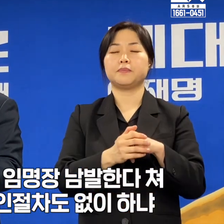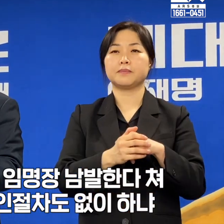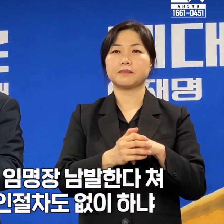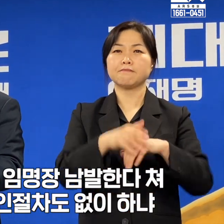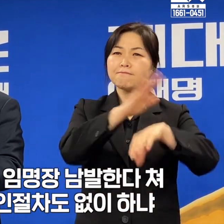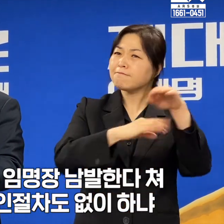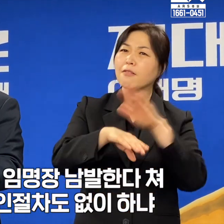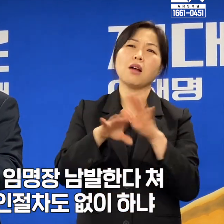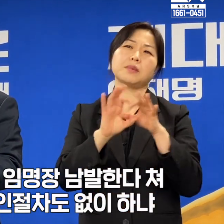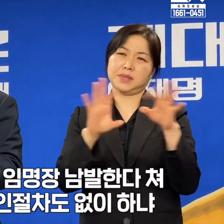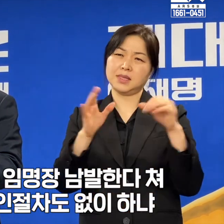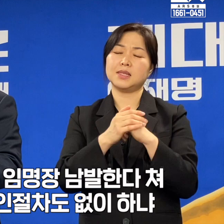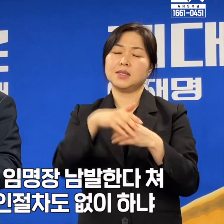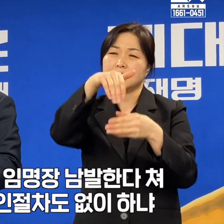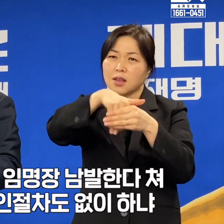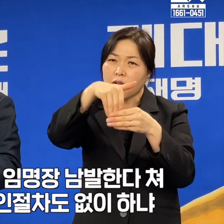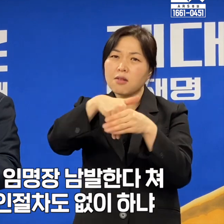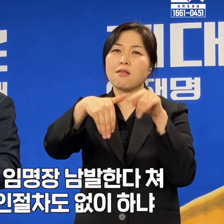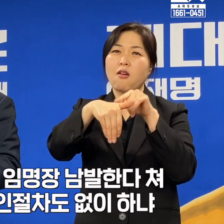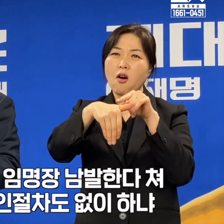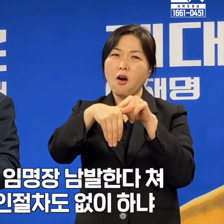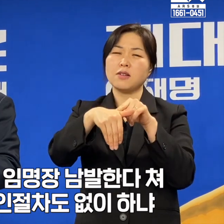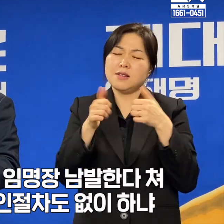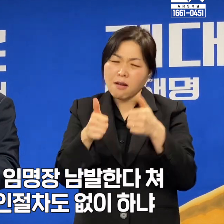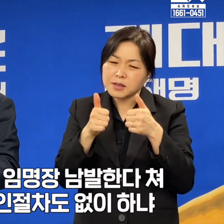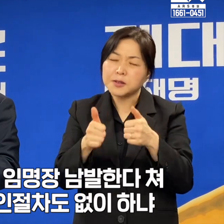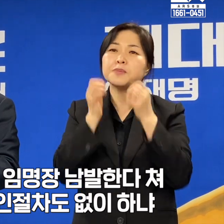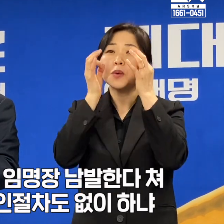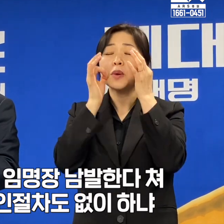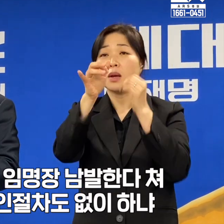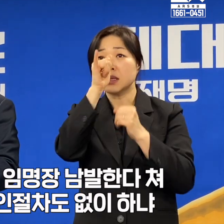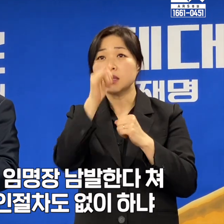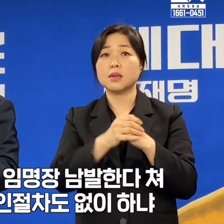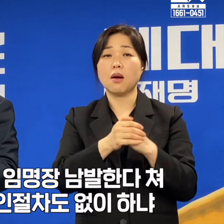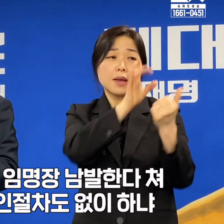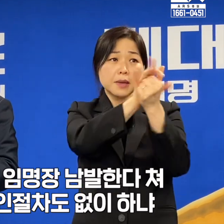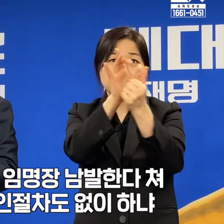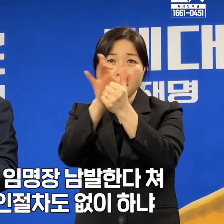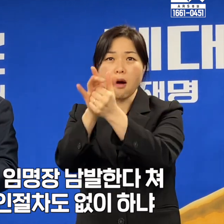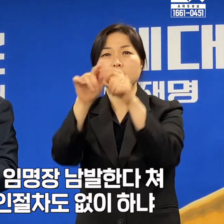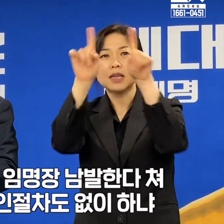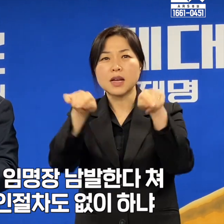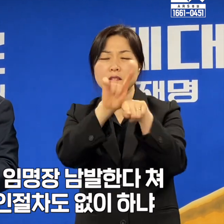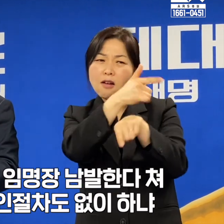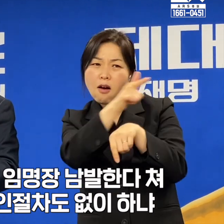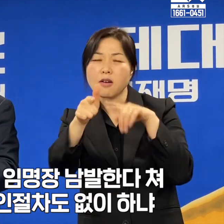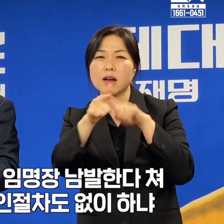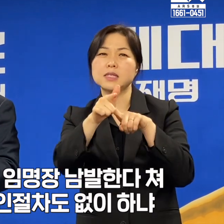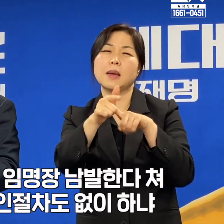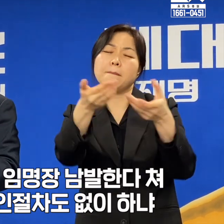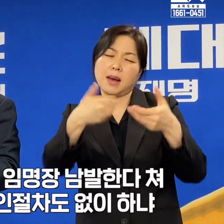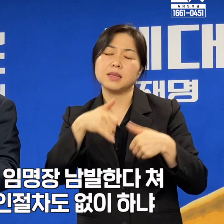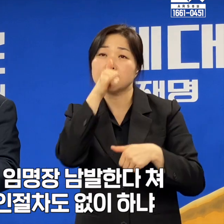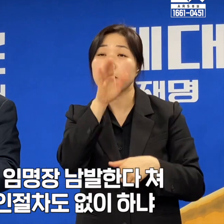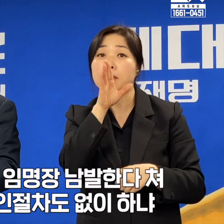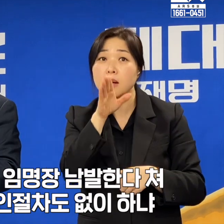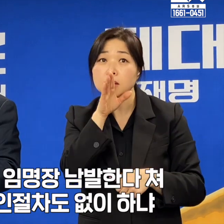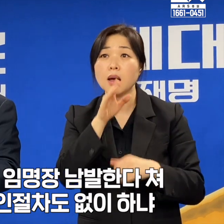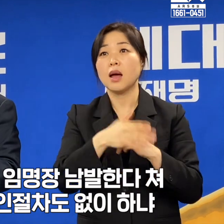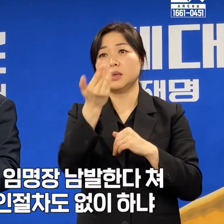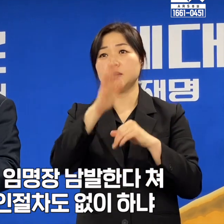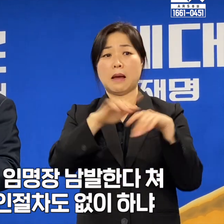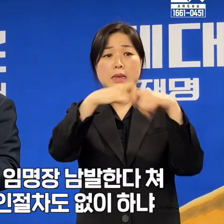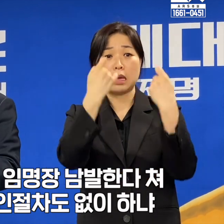치열하게 선거에 대한 걸 합니다. 임명장도 여러 가지 확인을 하고 하고 있죠. 그런데 어떻게